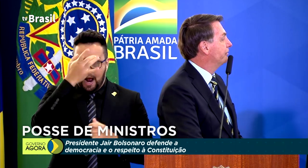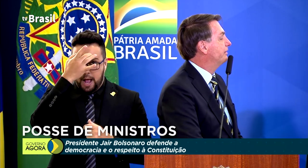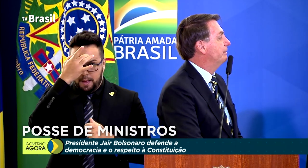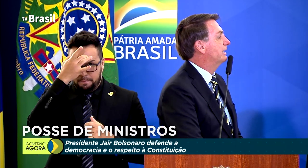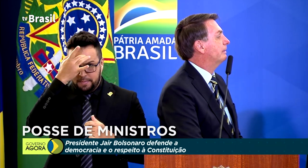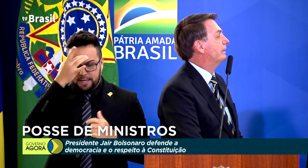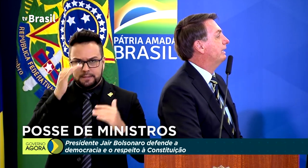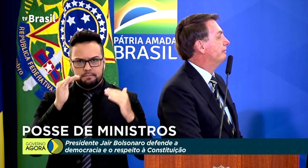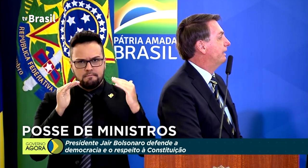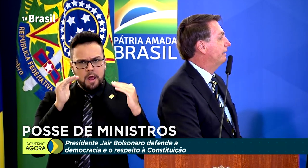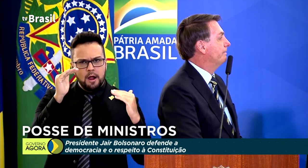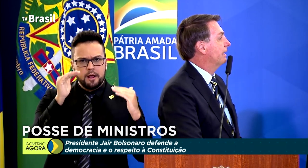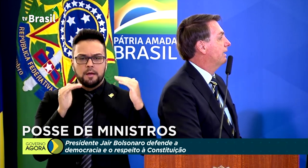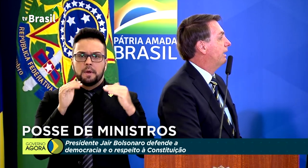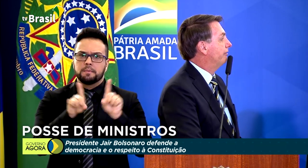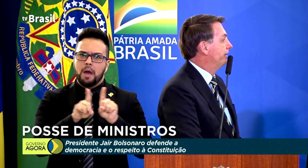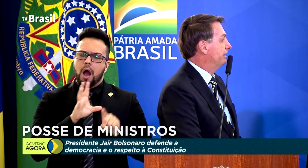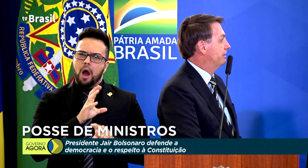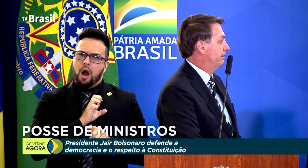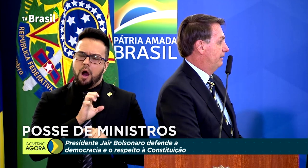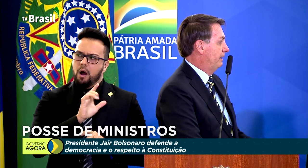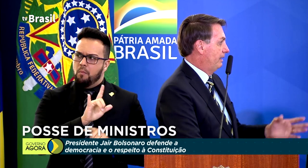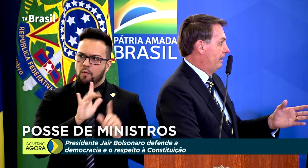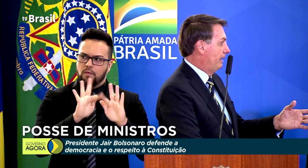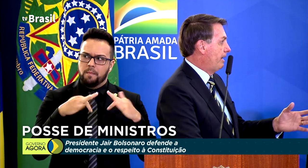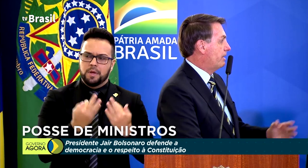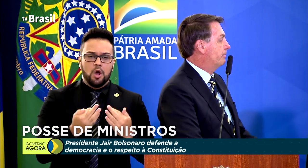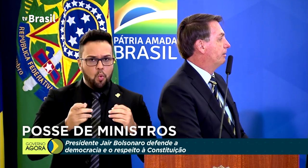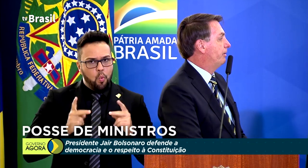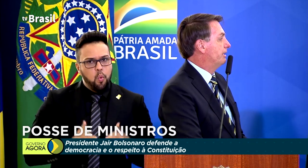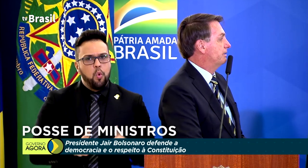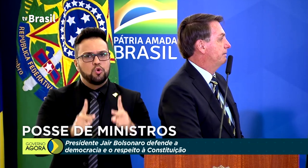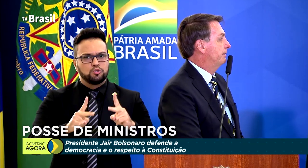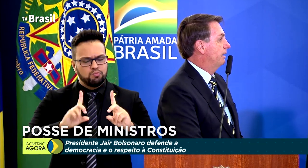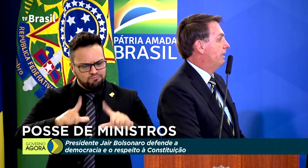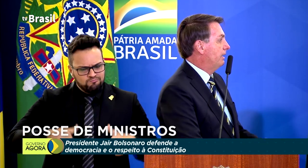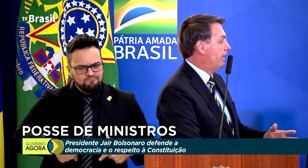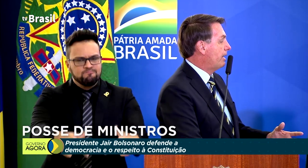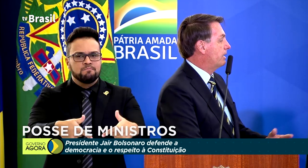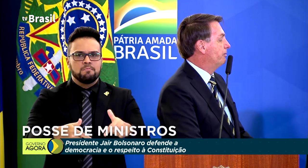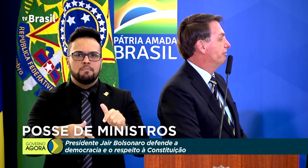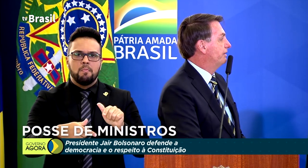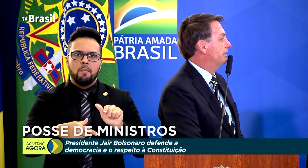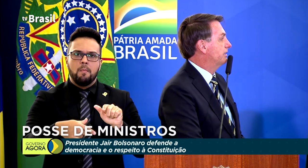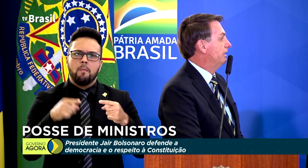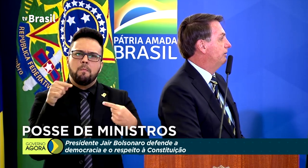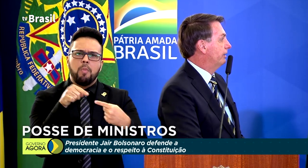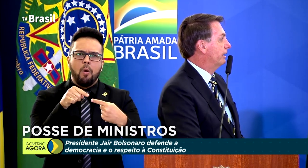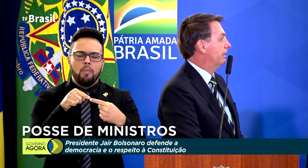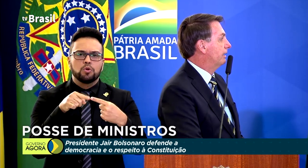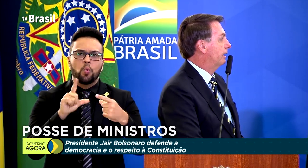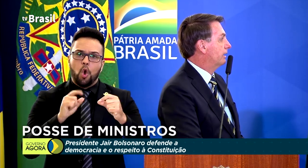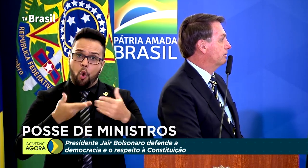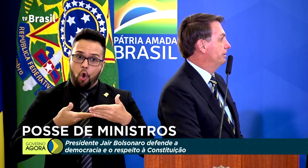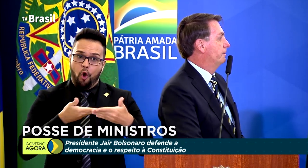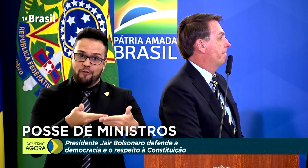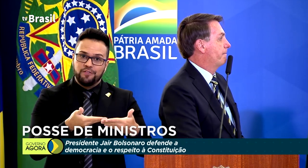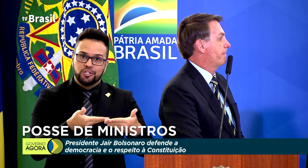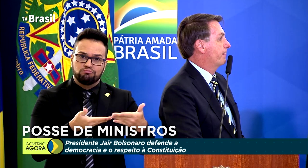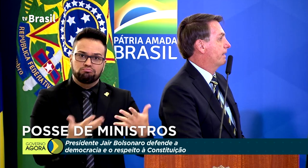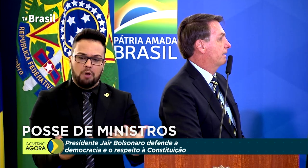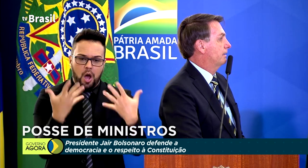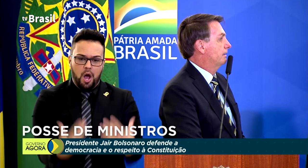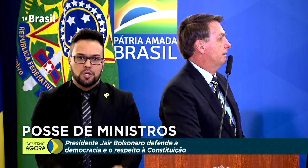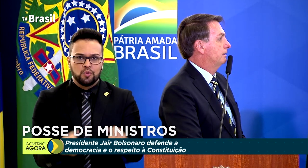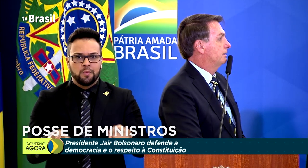muito apoio familiar para levar avante esse propósito, esse convite que ele ora assumiu,